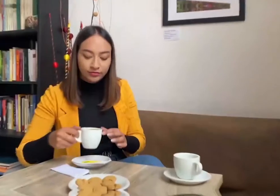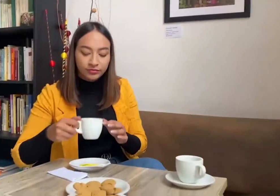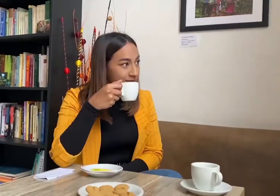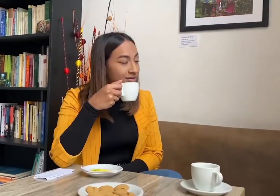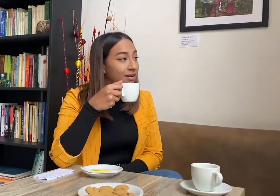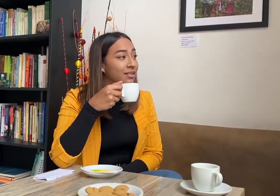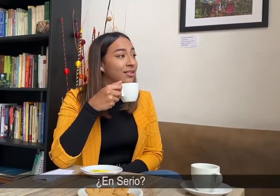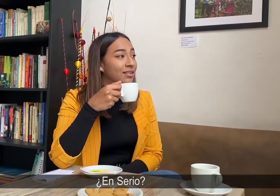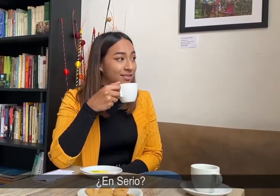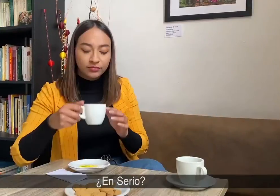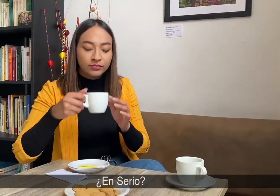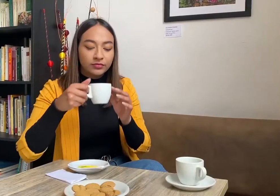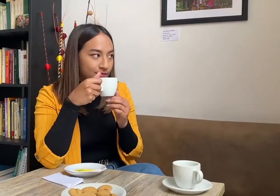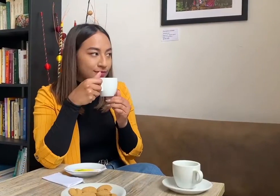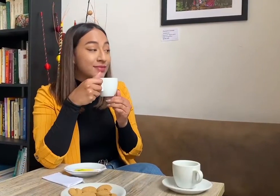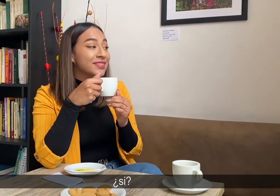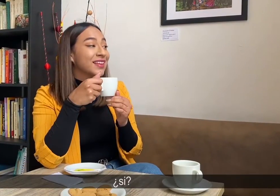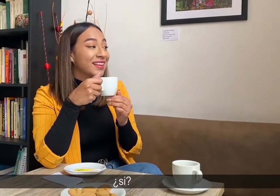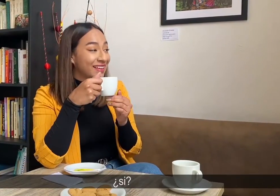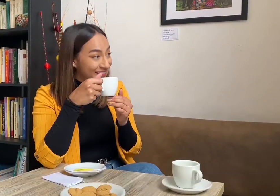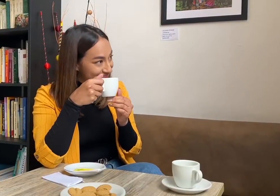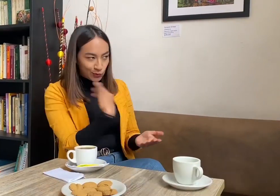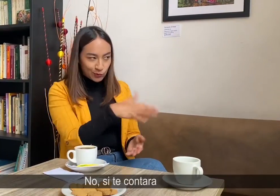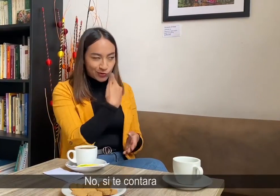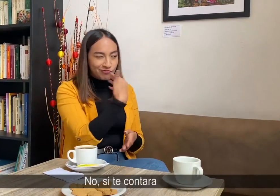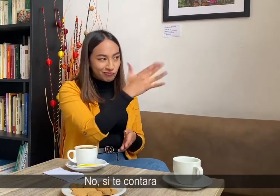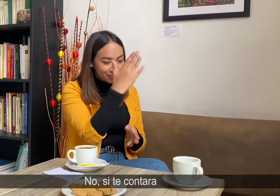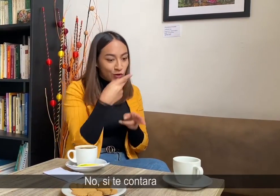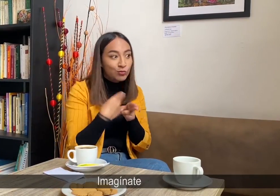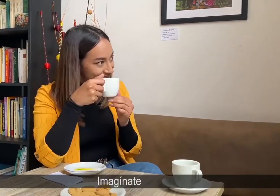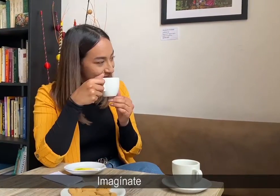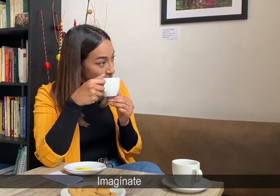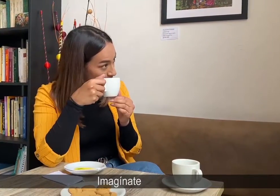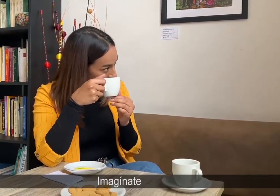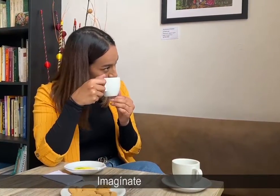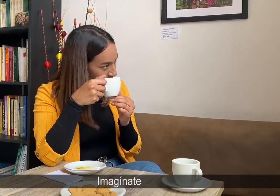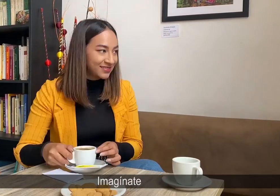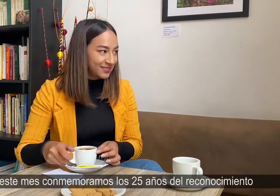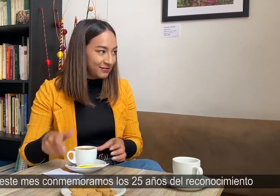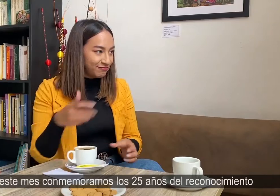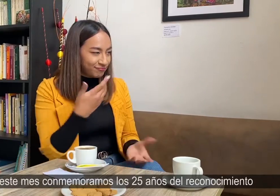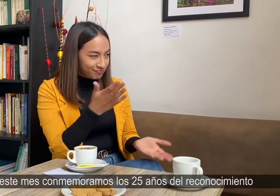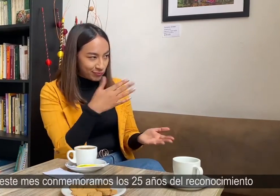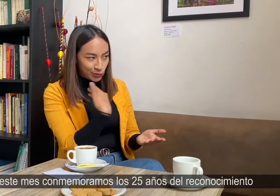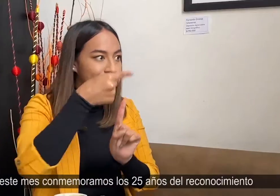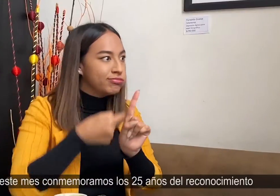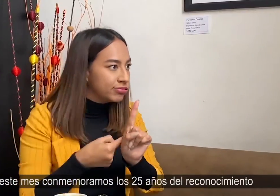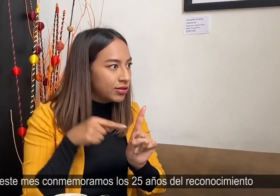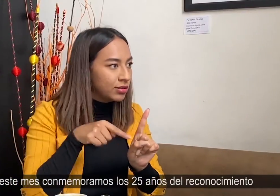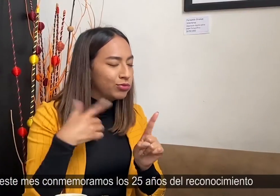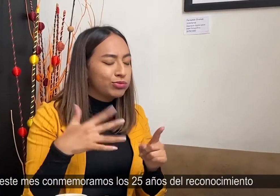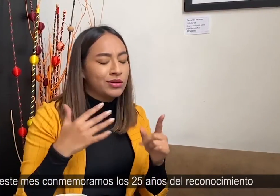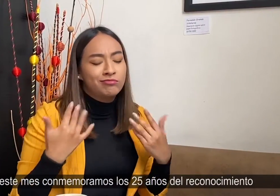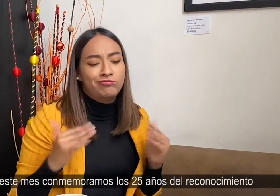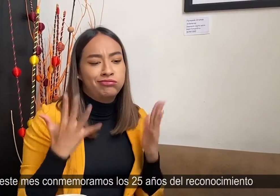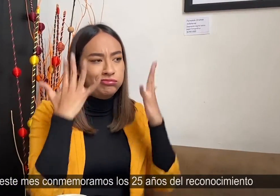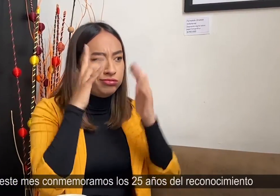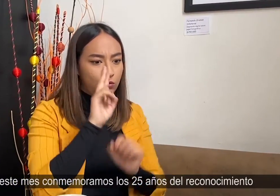¿En serio? ¿Sí? No, si te contara. Imagina, en este mes conmemoramos los 25 años también del